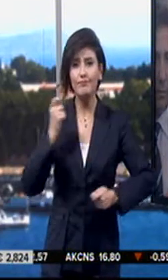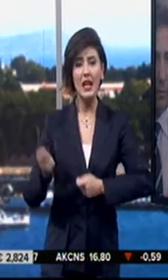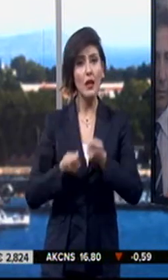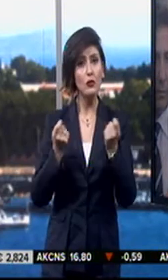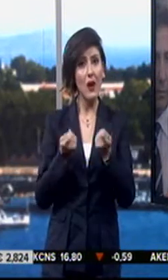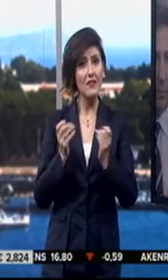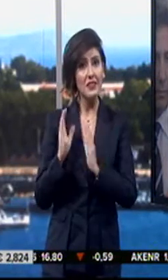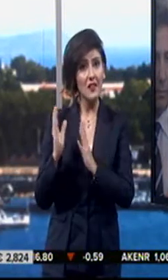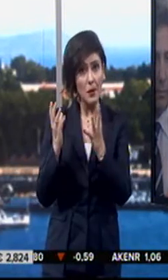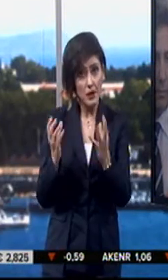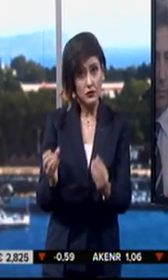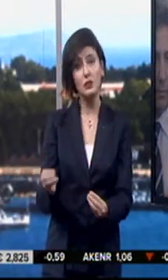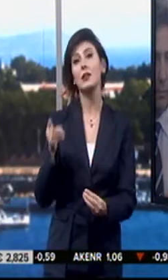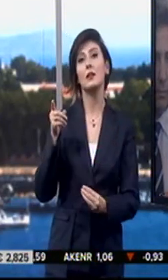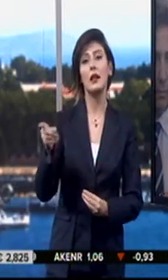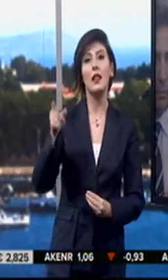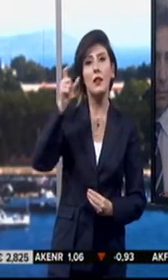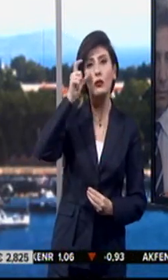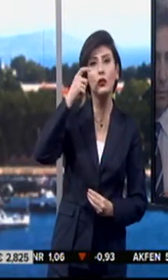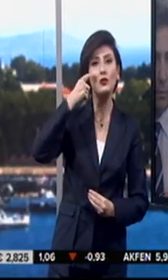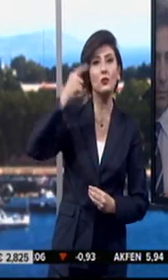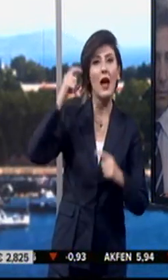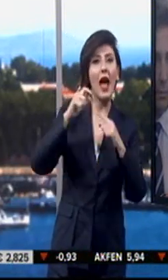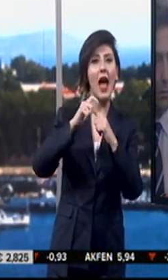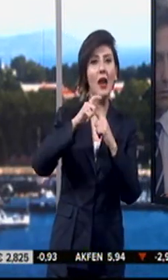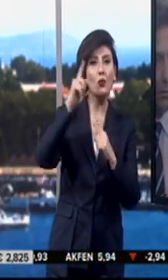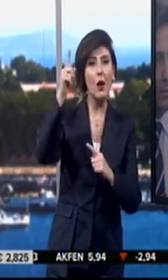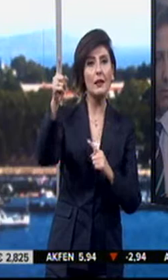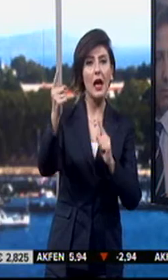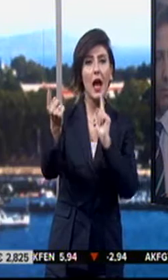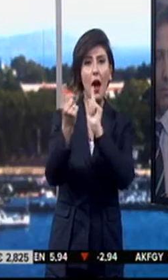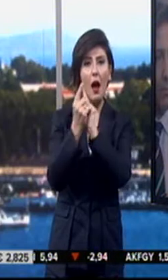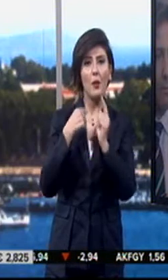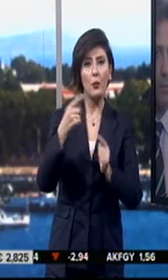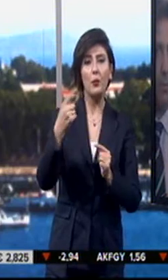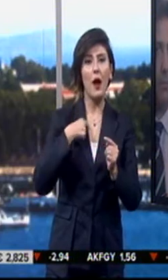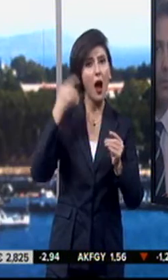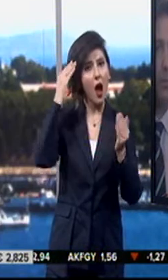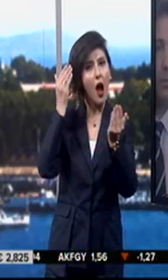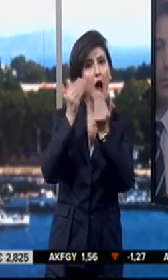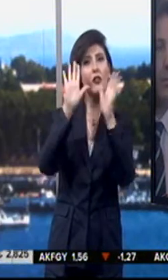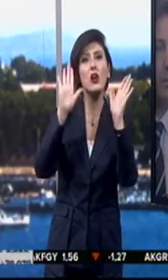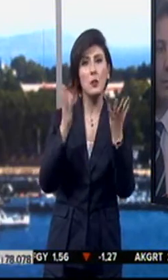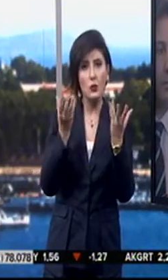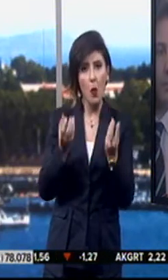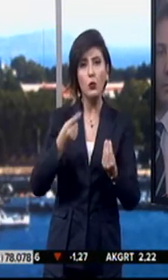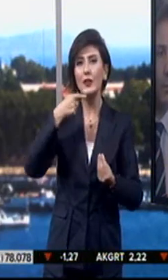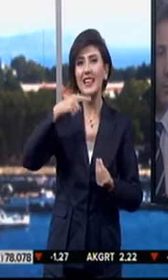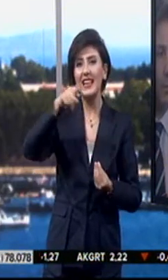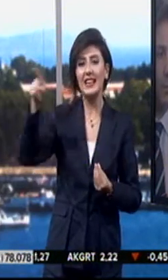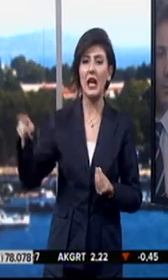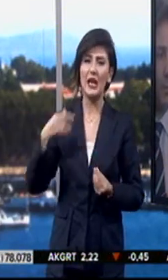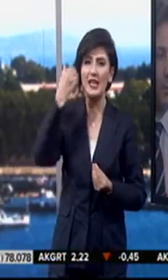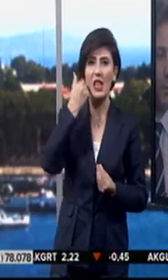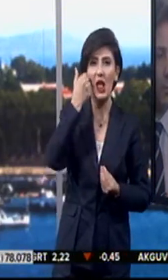devam edecek diyen Davutoğlu Cumhurbaşkanı Recep Tayyip Erdoğan'la aralarında anlaşmazlık olduğu iddialarını da